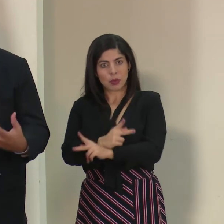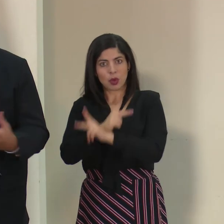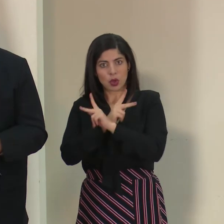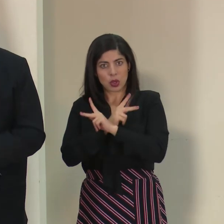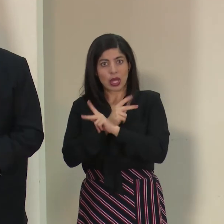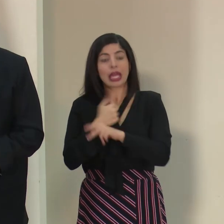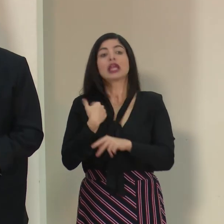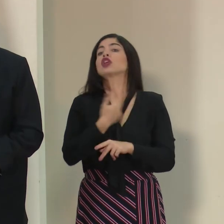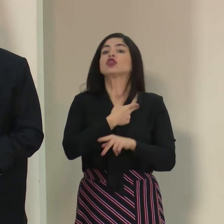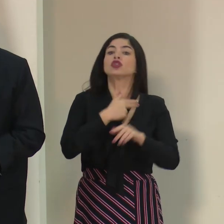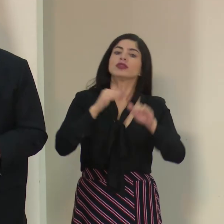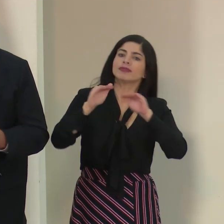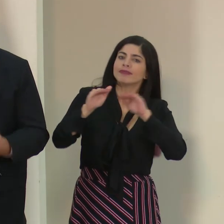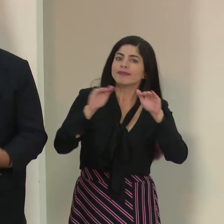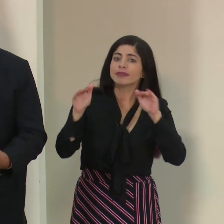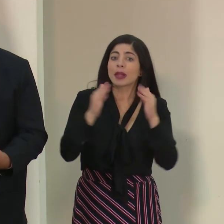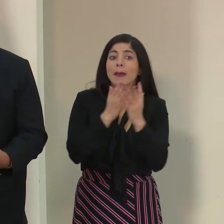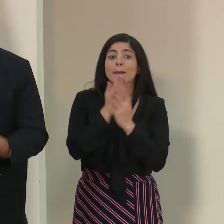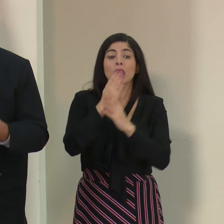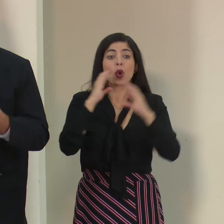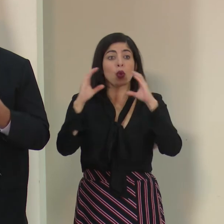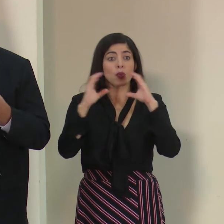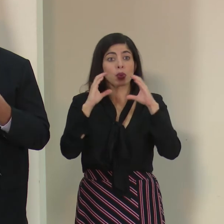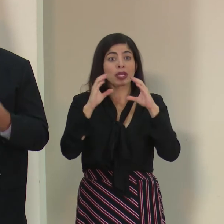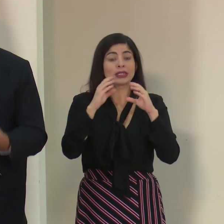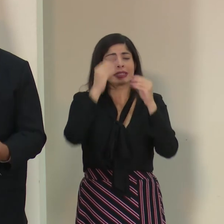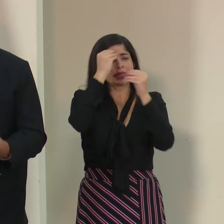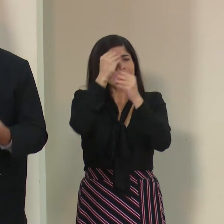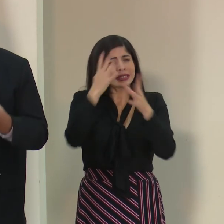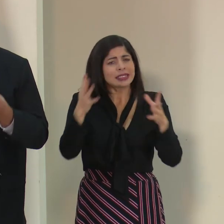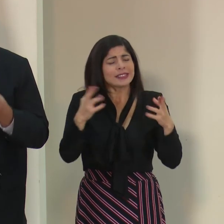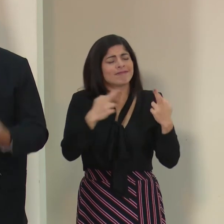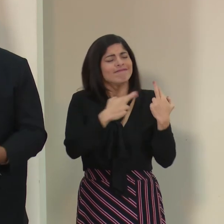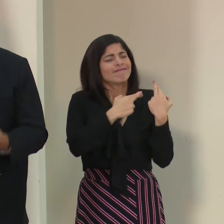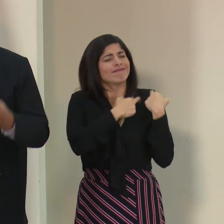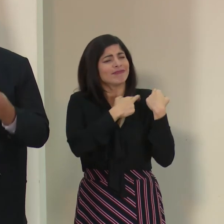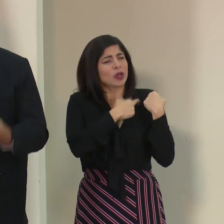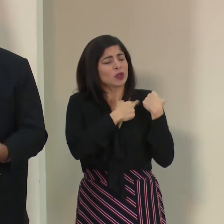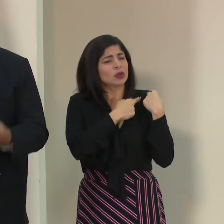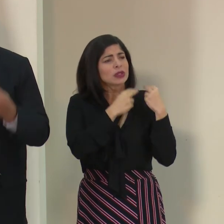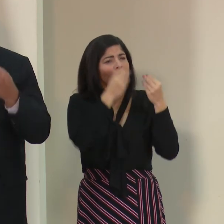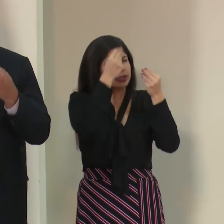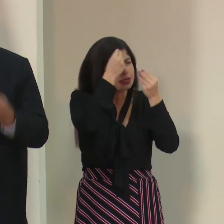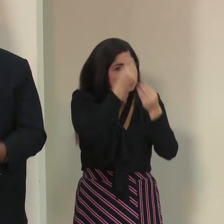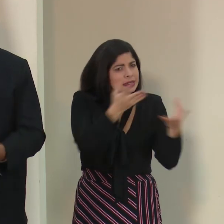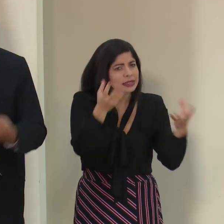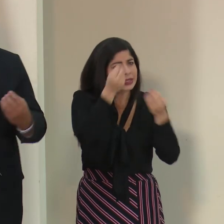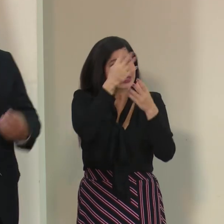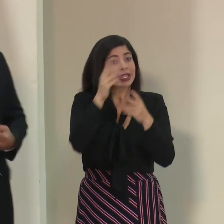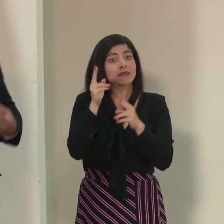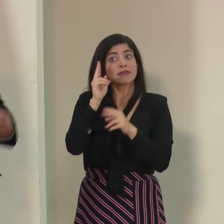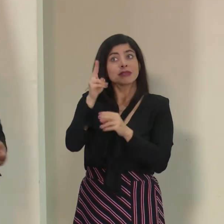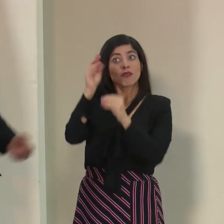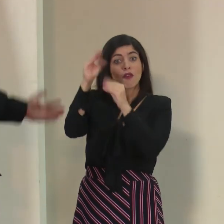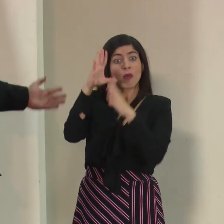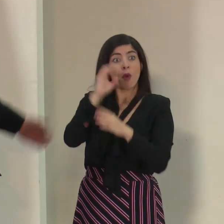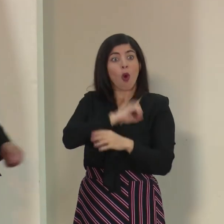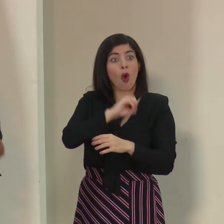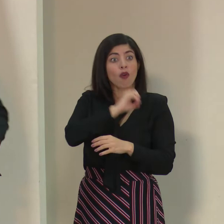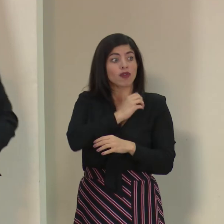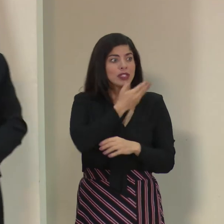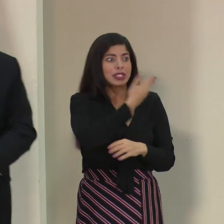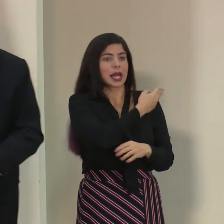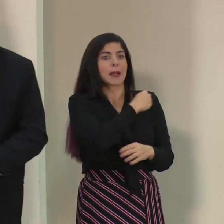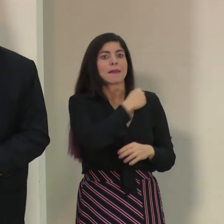les hacemos un llamado a los medios de comunicación sobre la responsabilidad de transmitir las comunicaciones oficiales que emite el ente